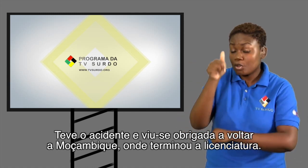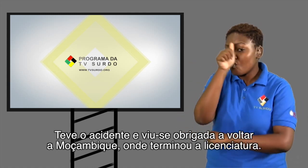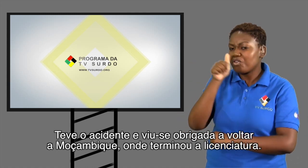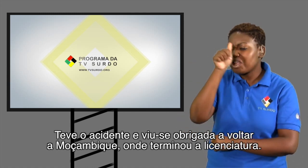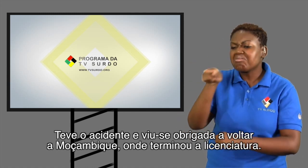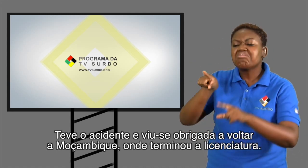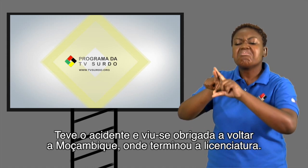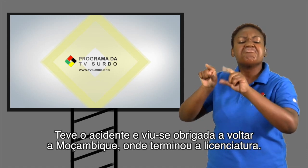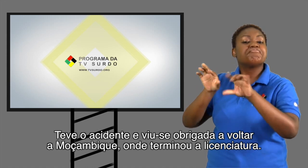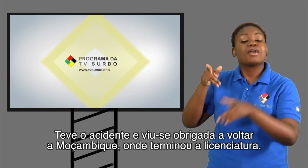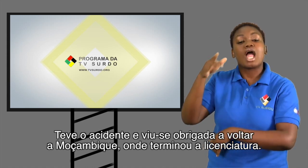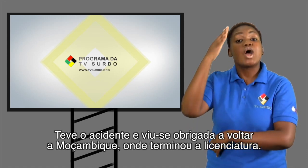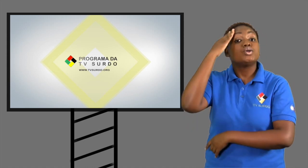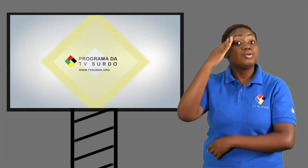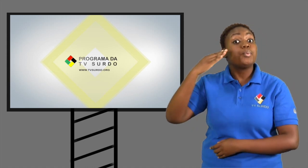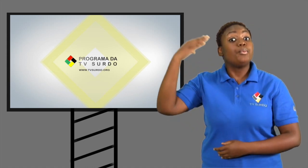onde terminou a licenciatura.